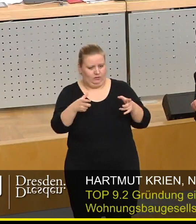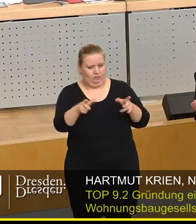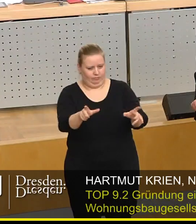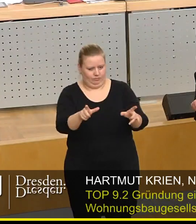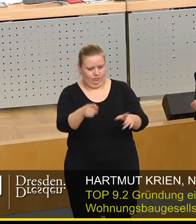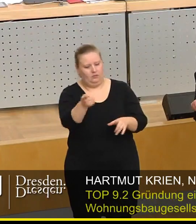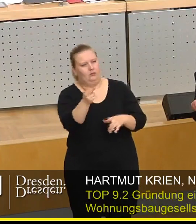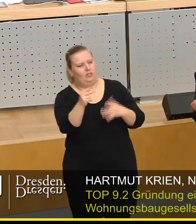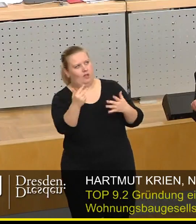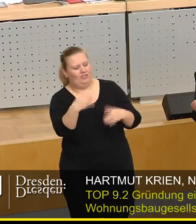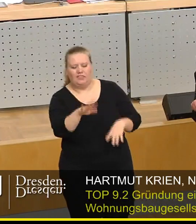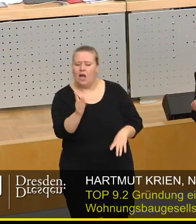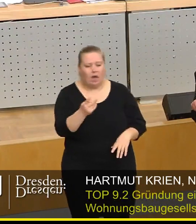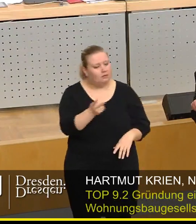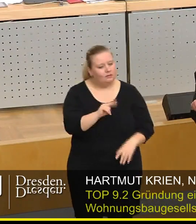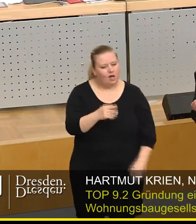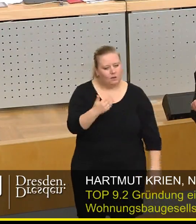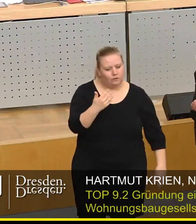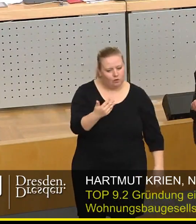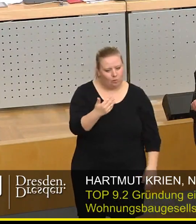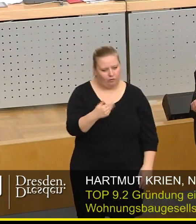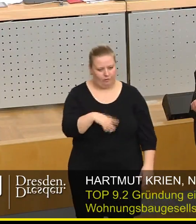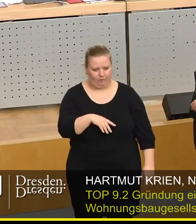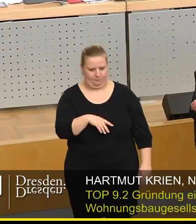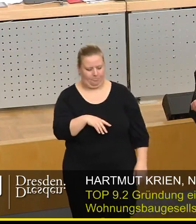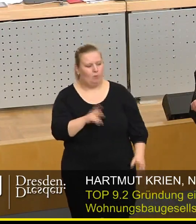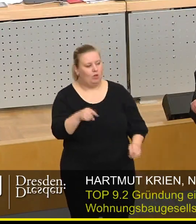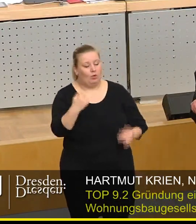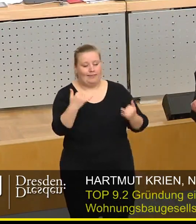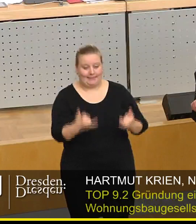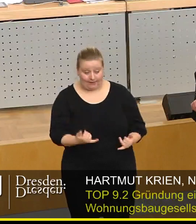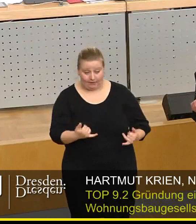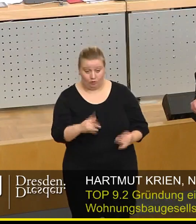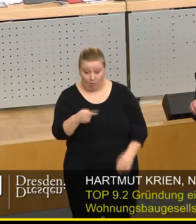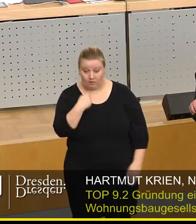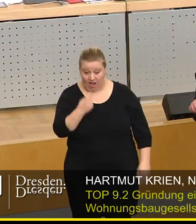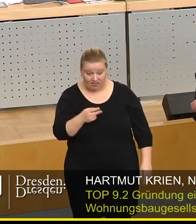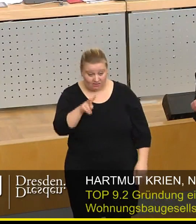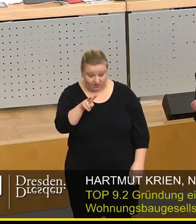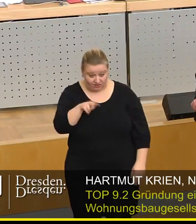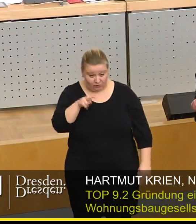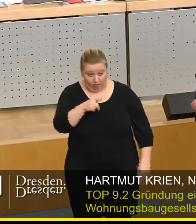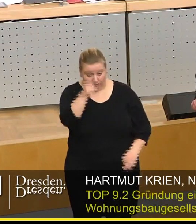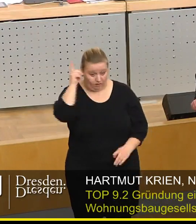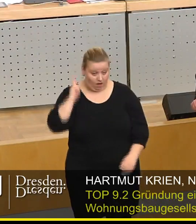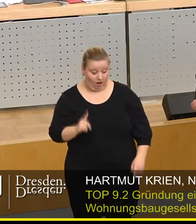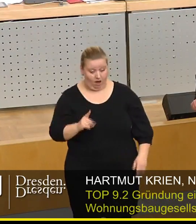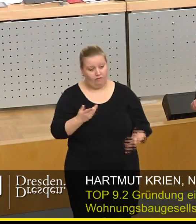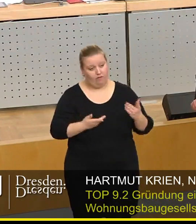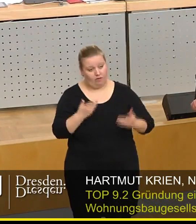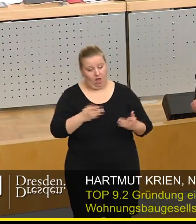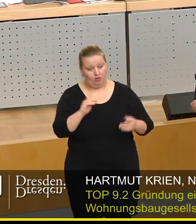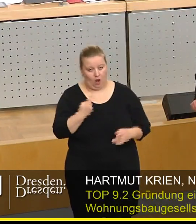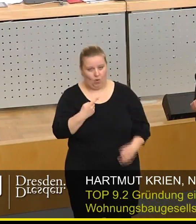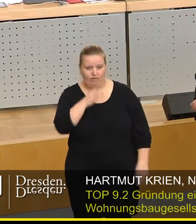Und nein, das war 2005 und jetzt sage ich Ihnen etwas, was zwölf Jahre her ist. denke, da kann man doch